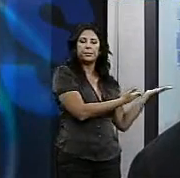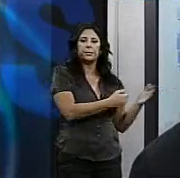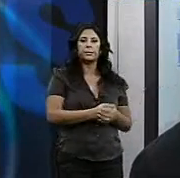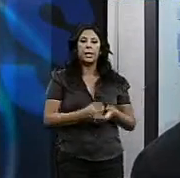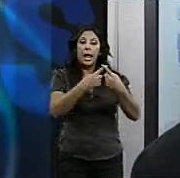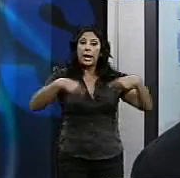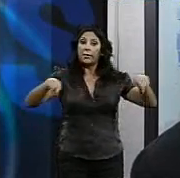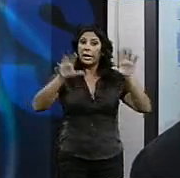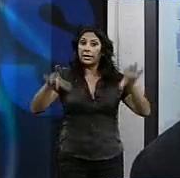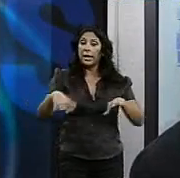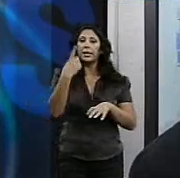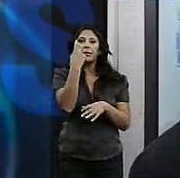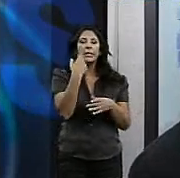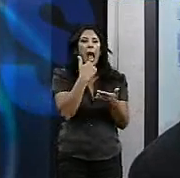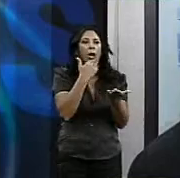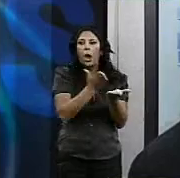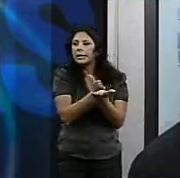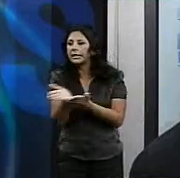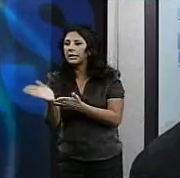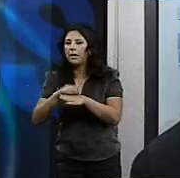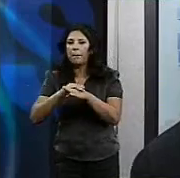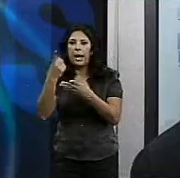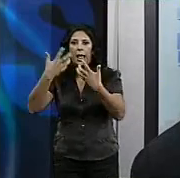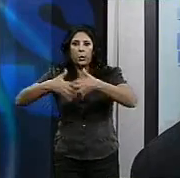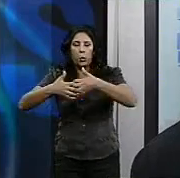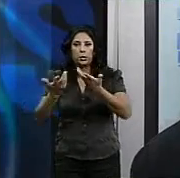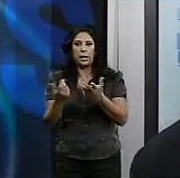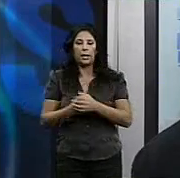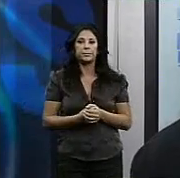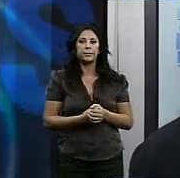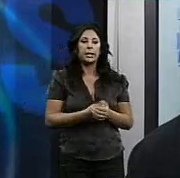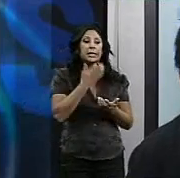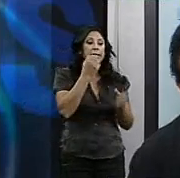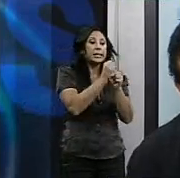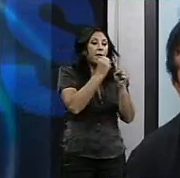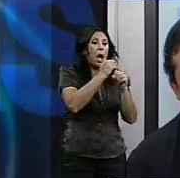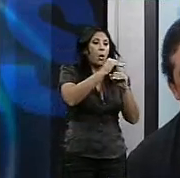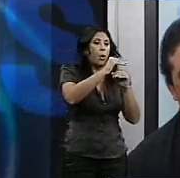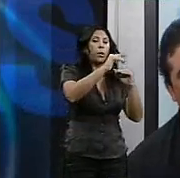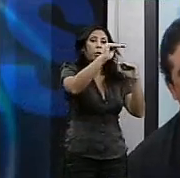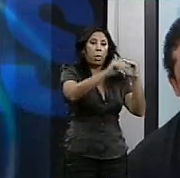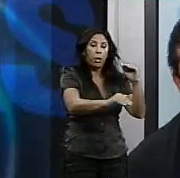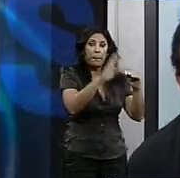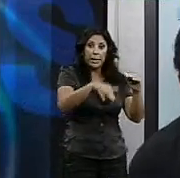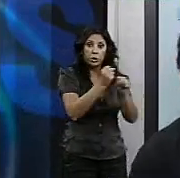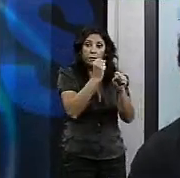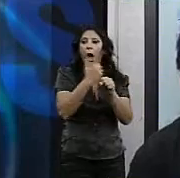para la industria auxiliar cuando ese pico de bajada de carga de trabajo baje que haya una industria complementaria que absorban a los